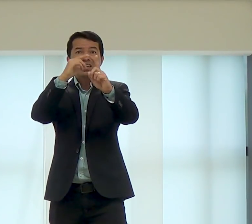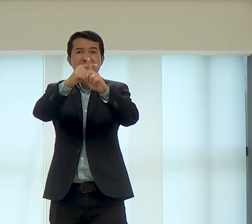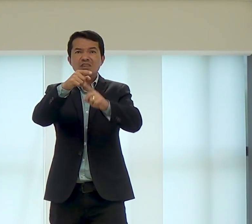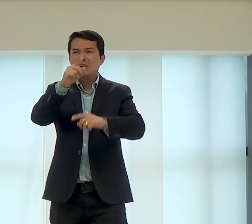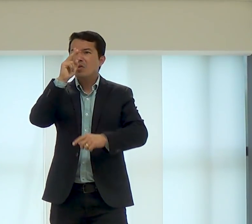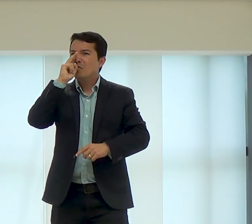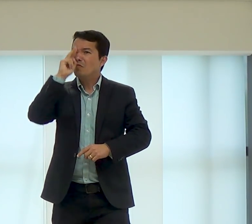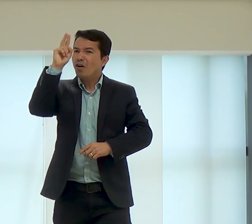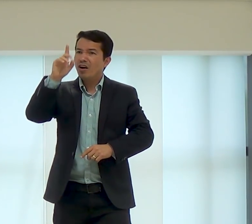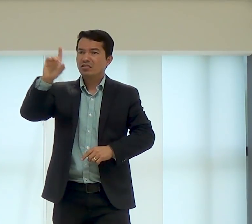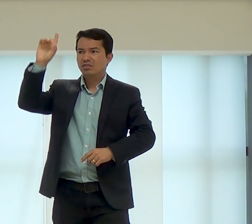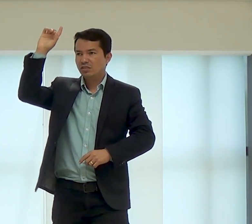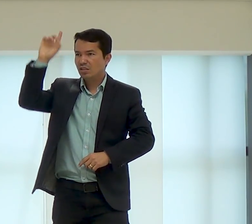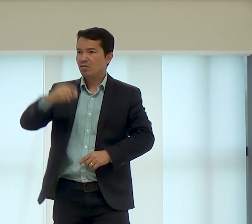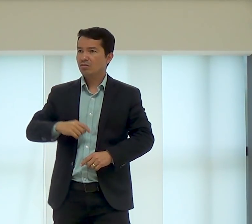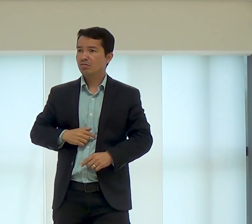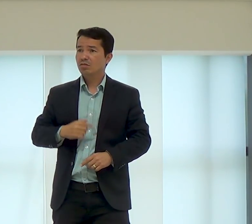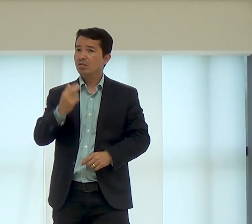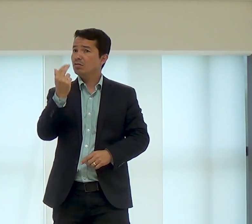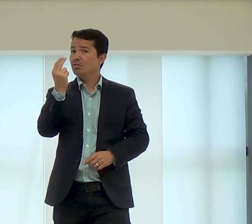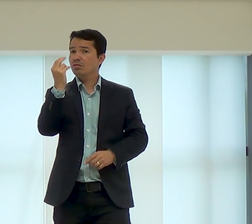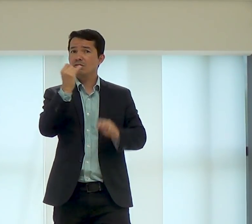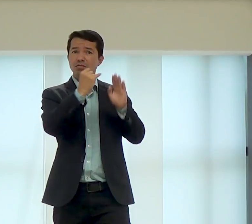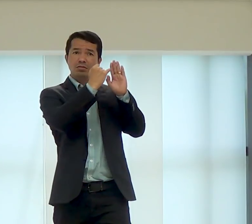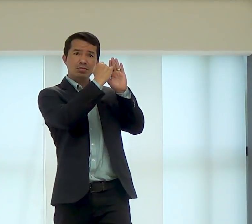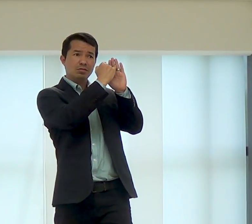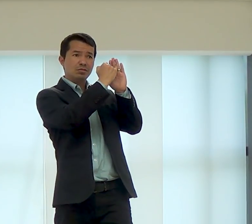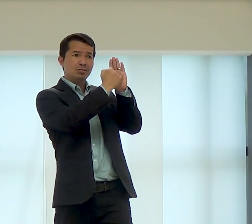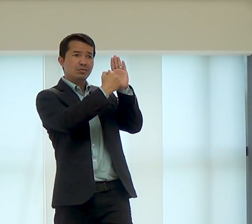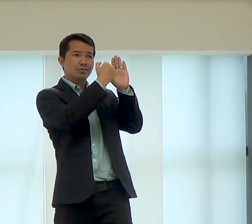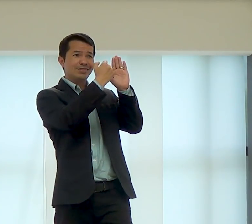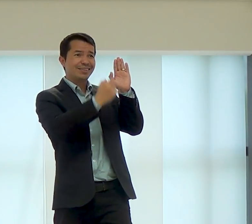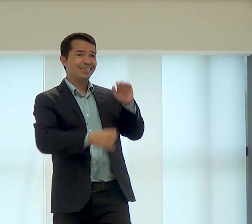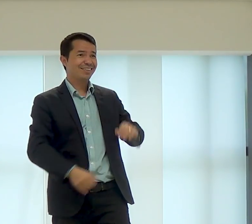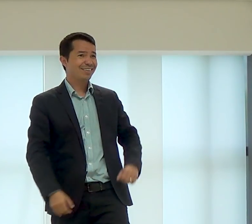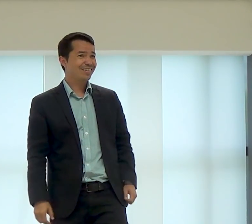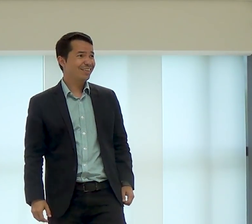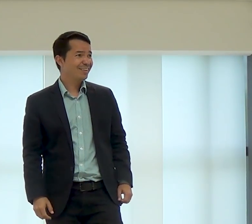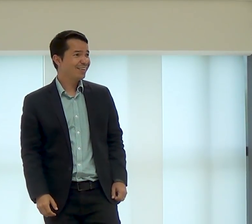torna fortes em Cristo Jesus, assim como José,